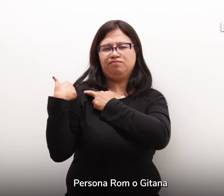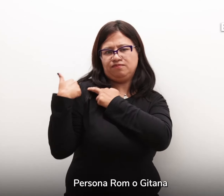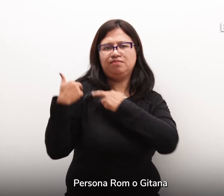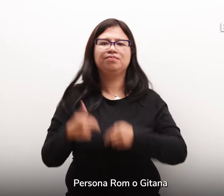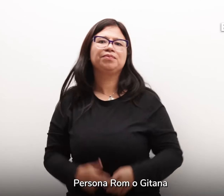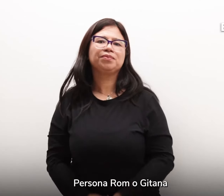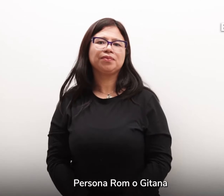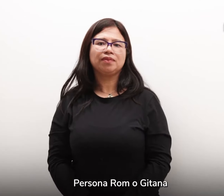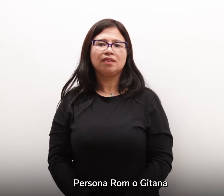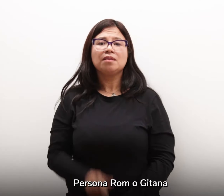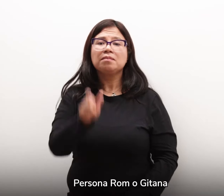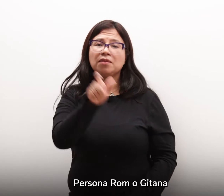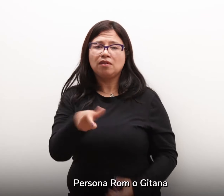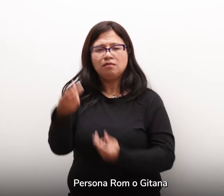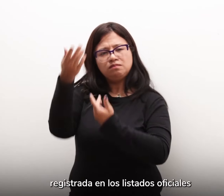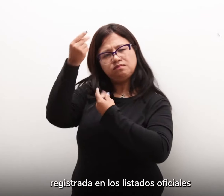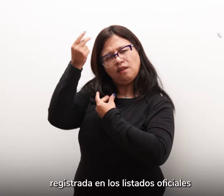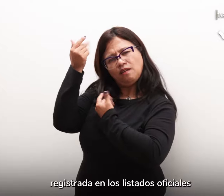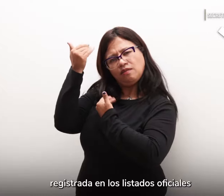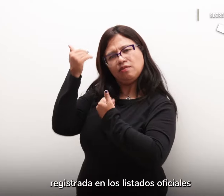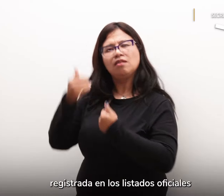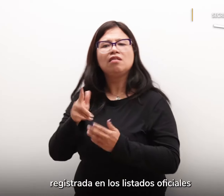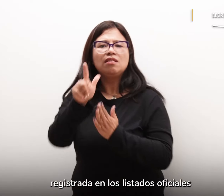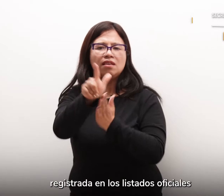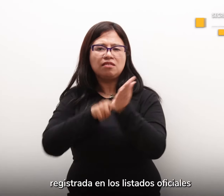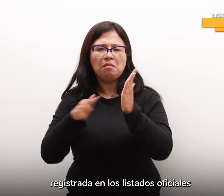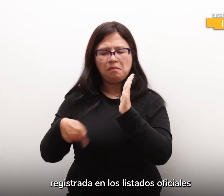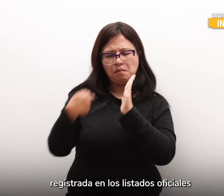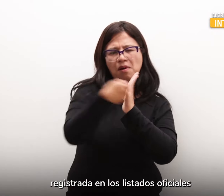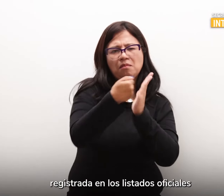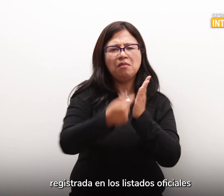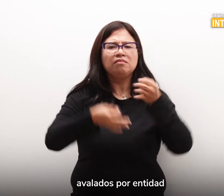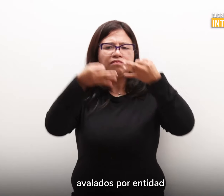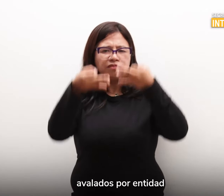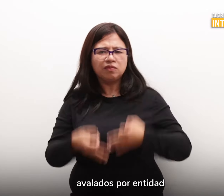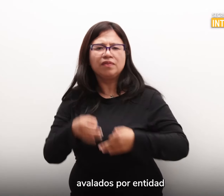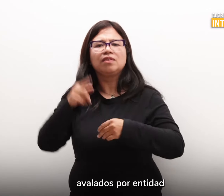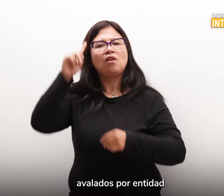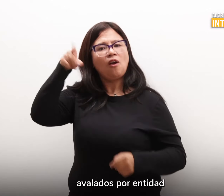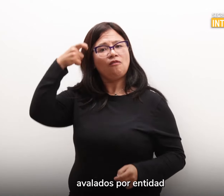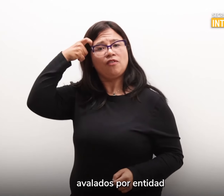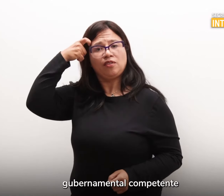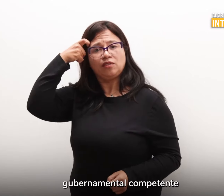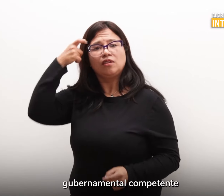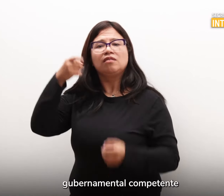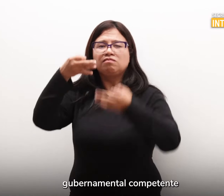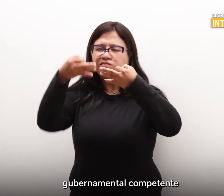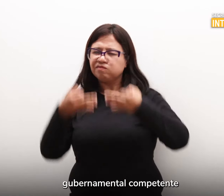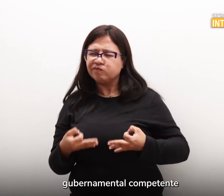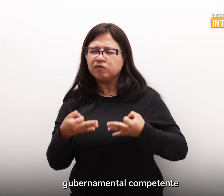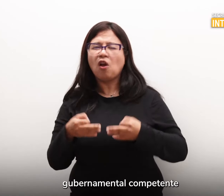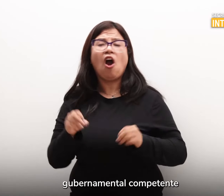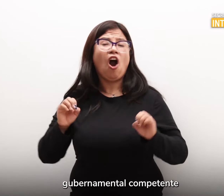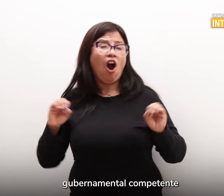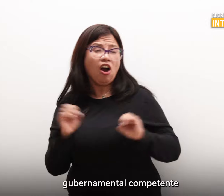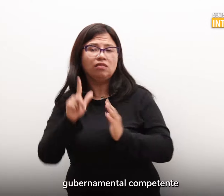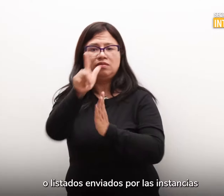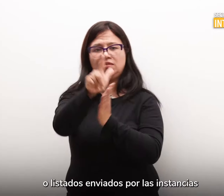Persona palenquera, registrada en los listados oficiales, avalados por entidad gubernamental competente o